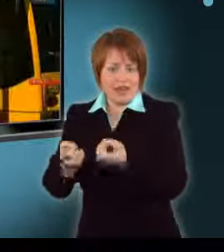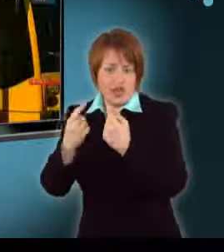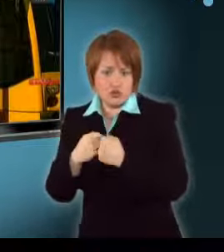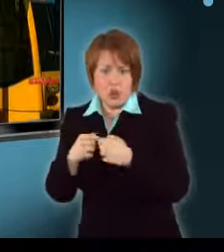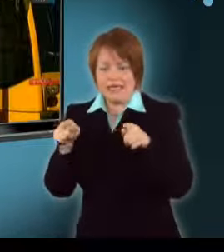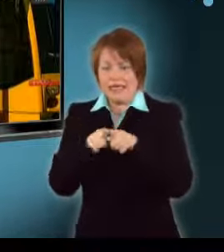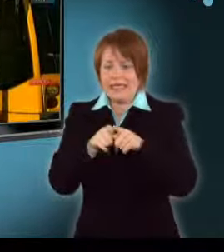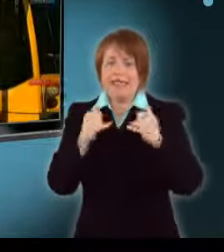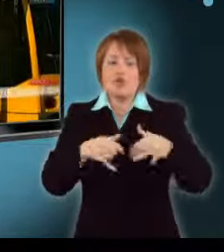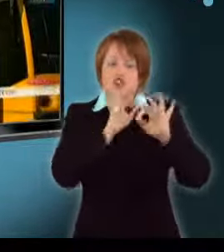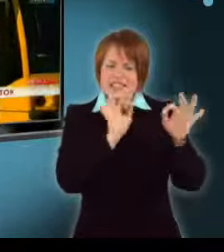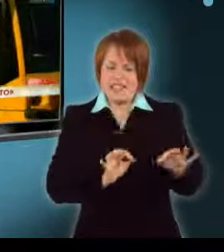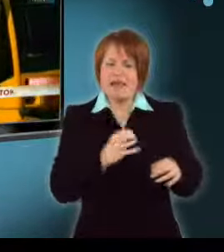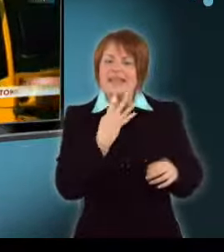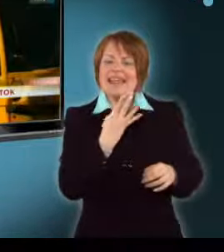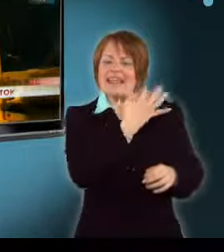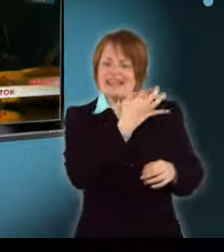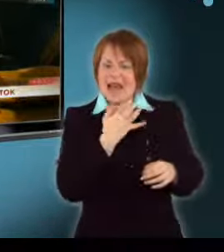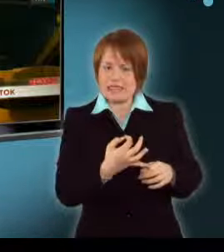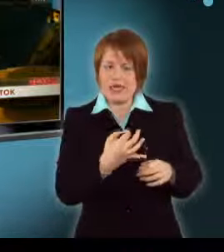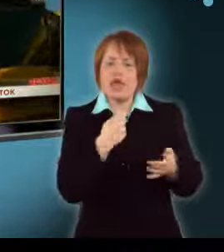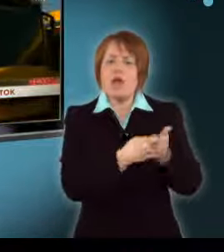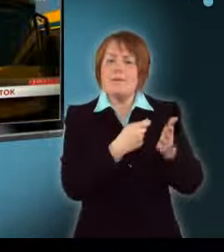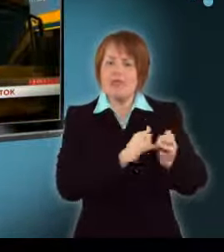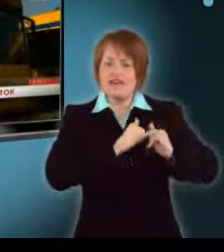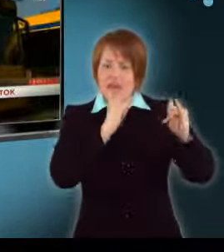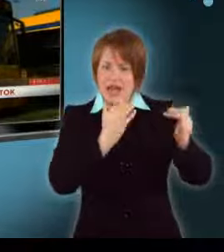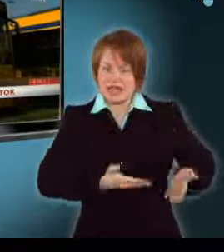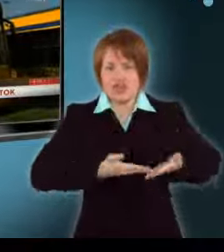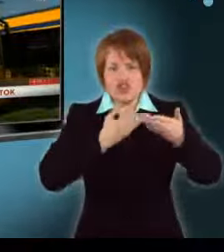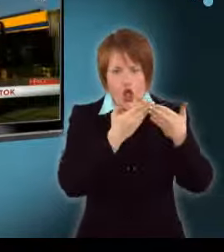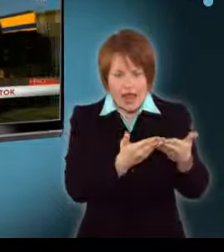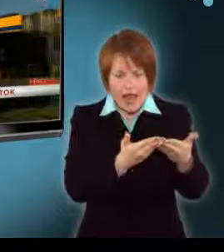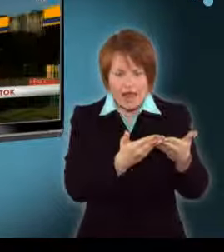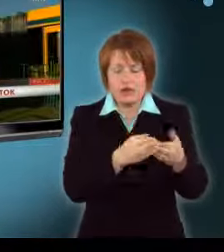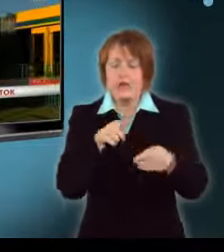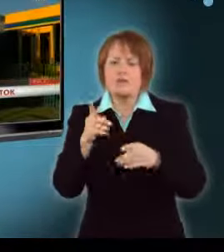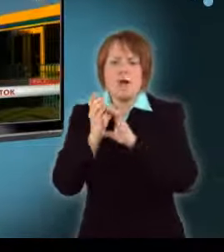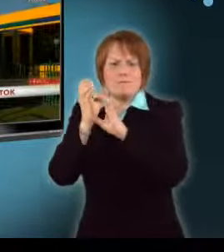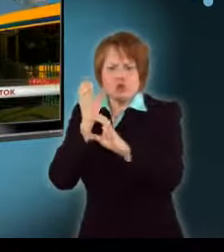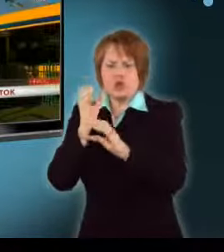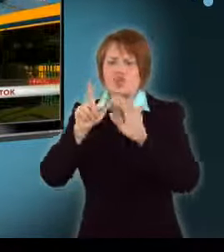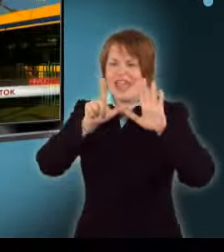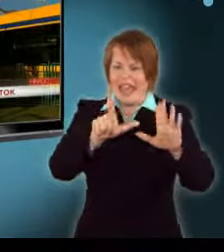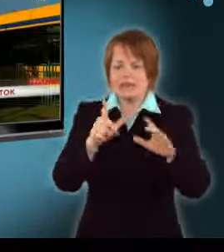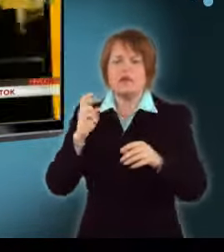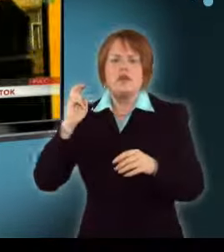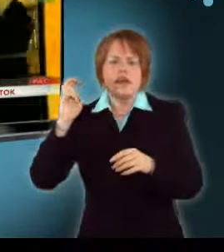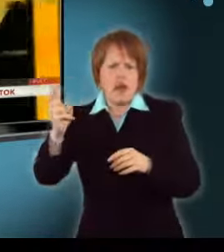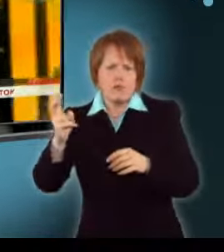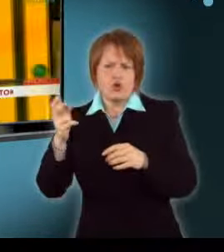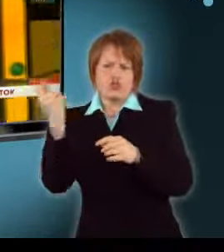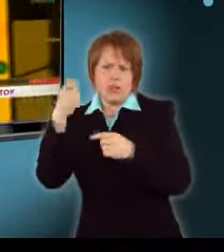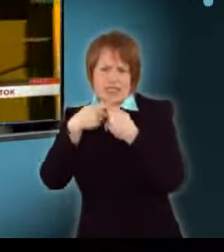Így most a cég 4%-os idei bérfejlesztést ajánl, míg a buszos érdekképviseletek 7, a kötött pályás